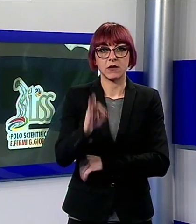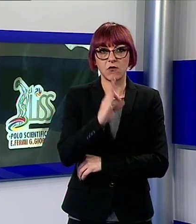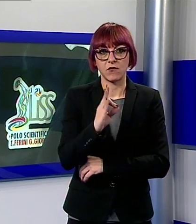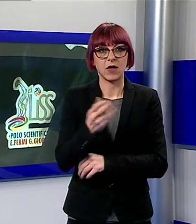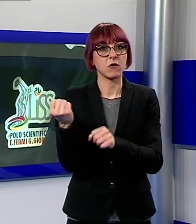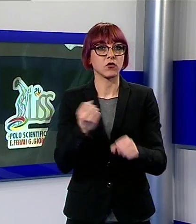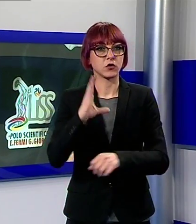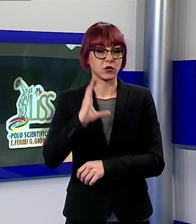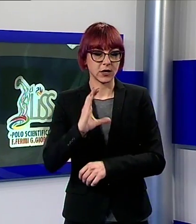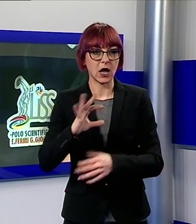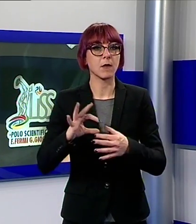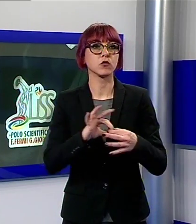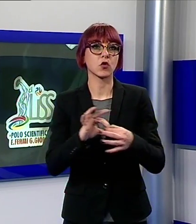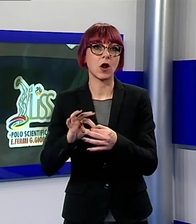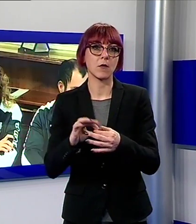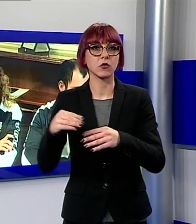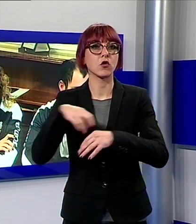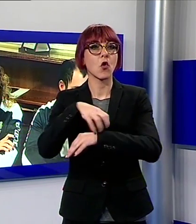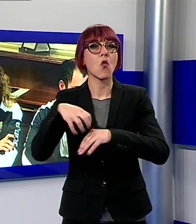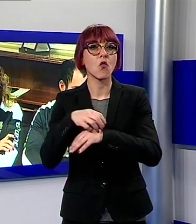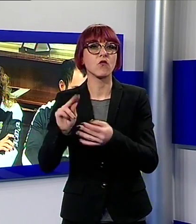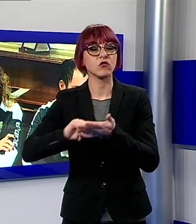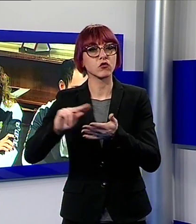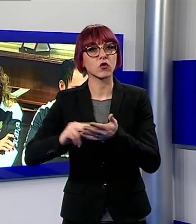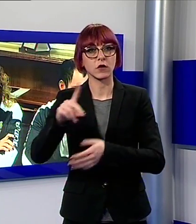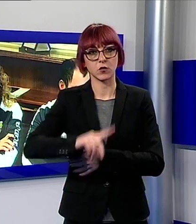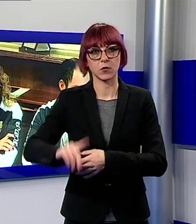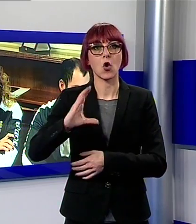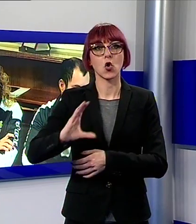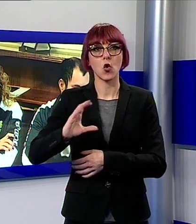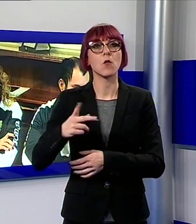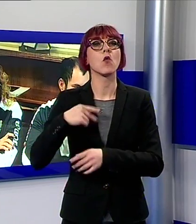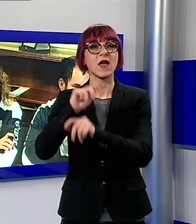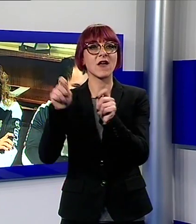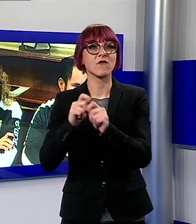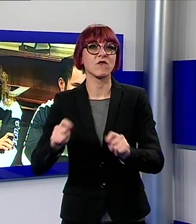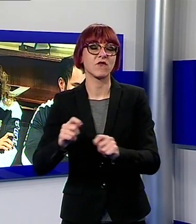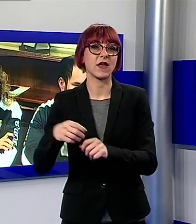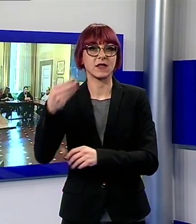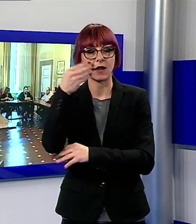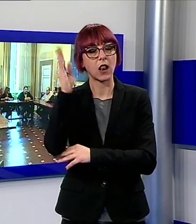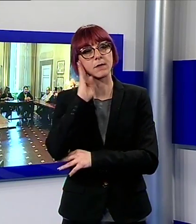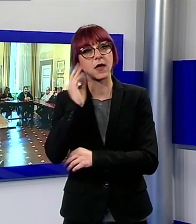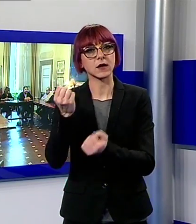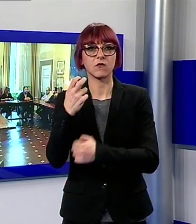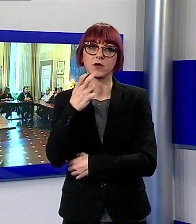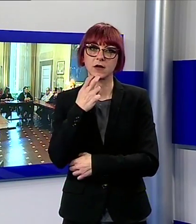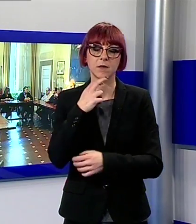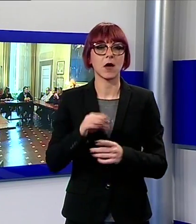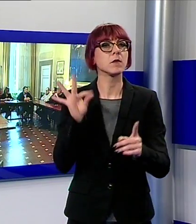con l'Ufficio Scolastico Provinciale il Comune e la Federalberghi di Forte dei Marmi il format ha l'obiettivo di evitare che